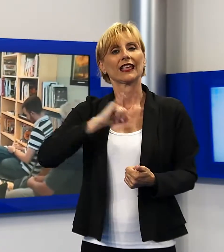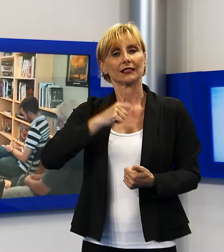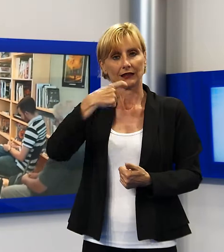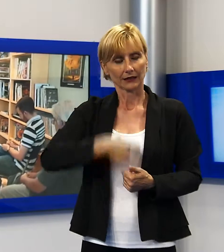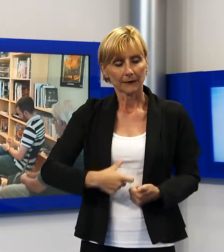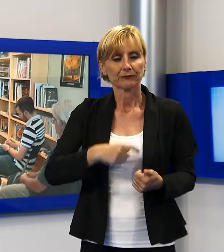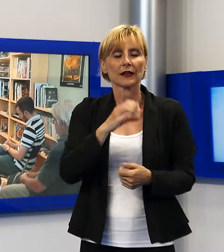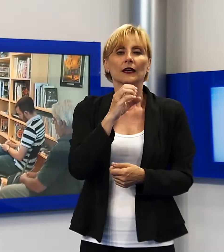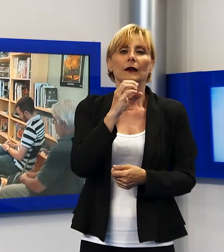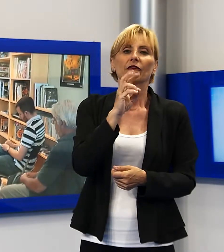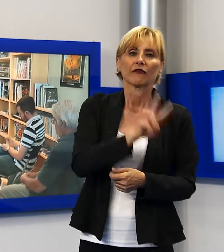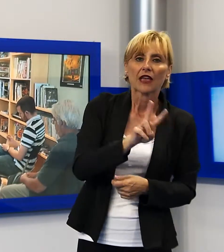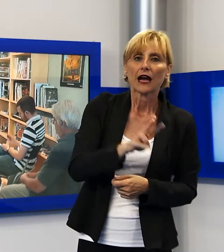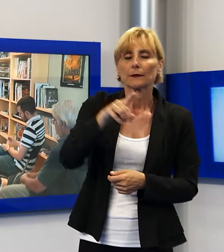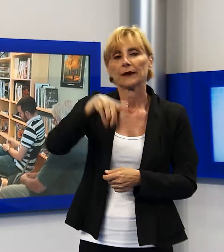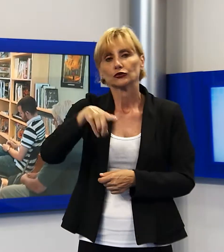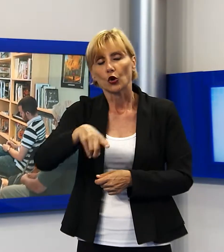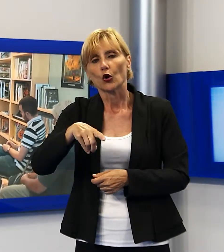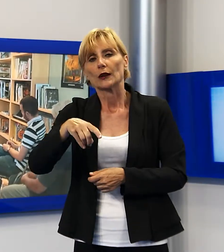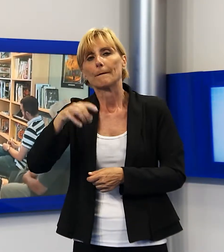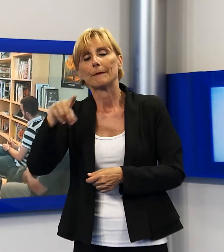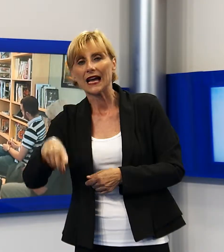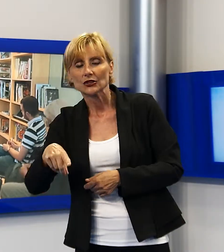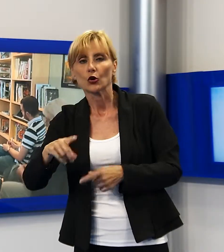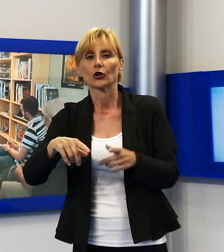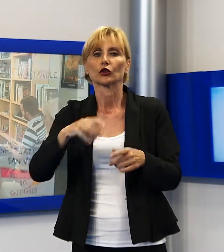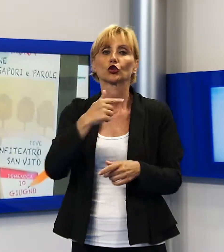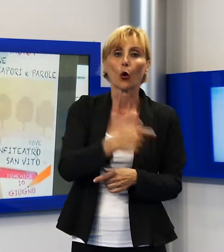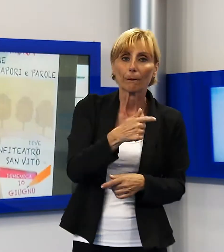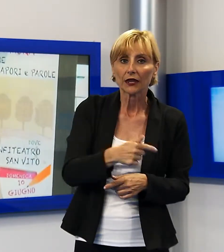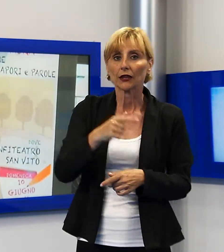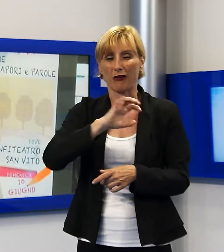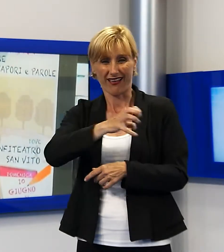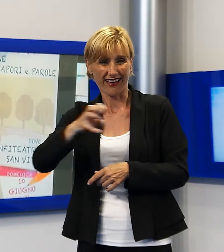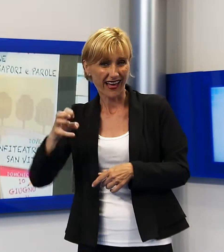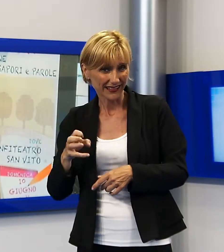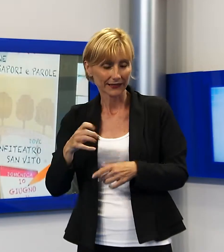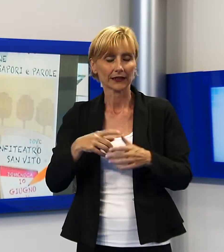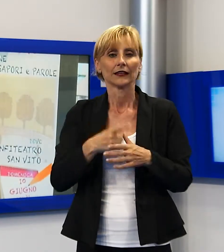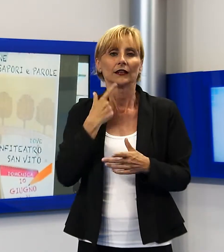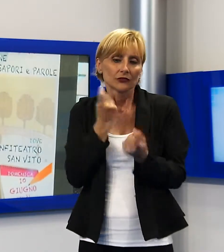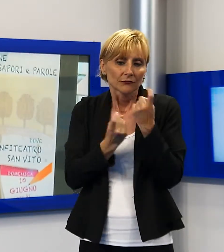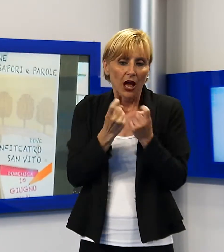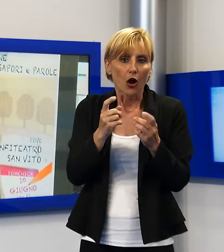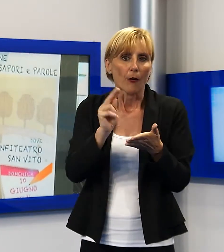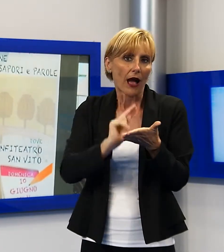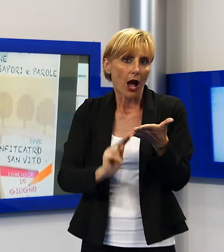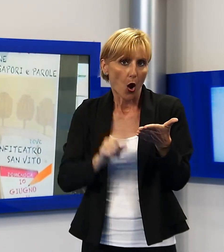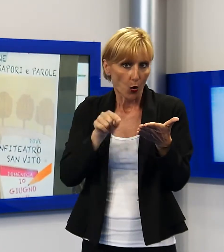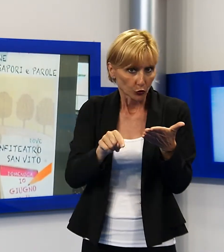Petroni, Pascoli ma anche Totò, Pasolini e Tobino sono solo alcuni degli autori dei libri da cui Marco Brinzi, Talita Ciancarella e